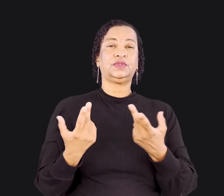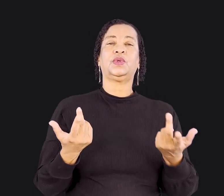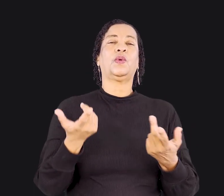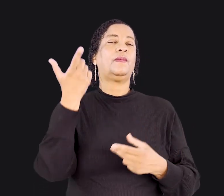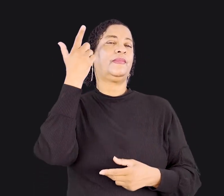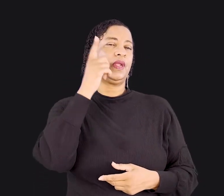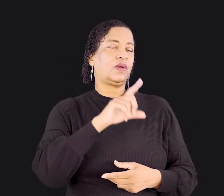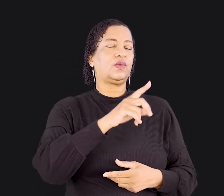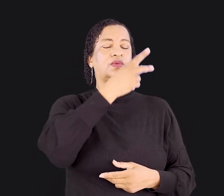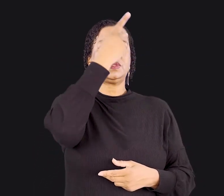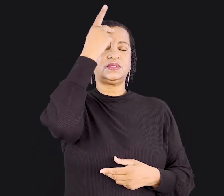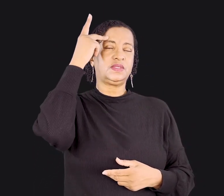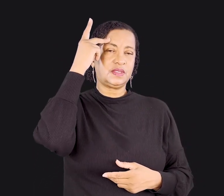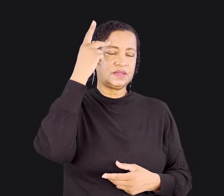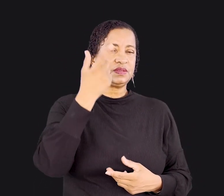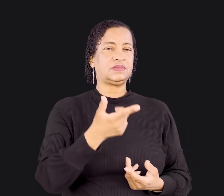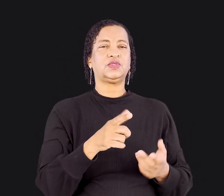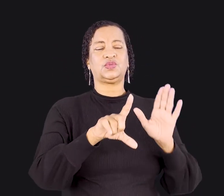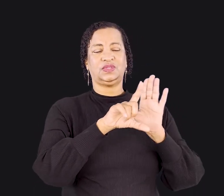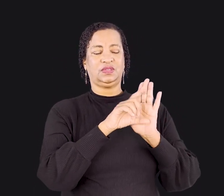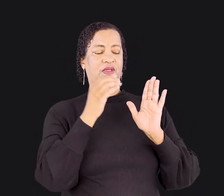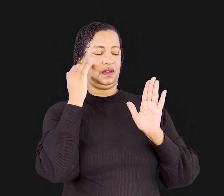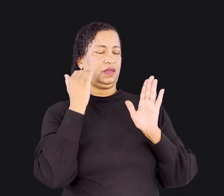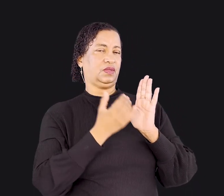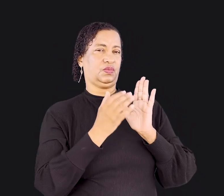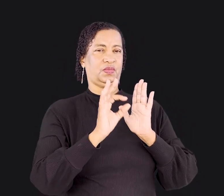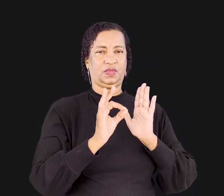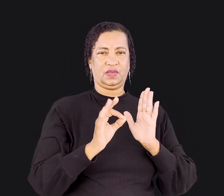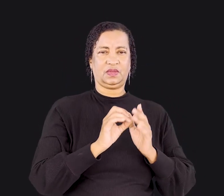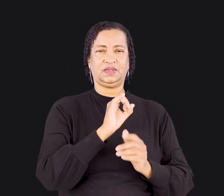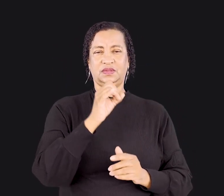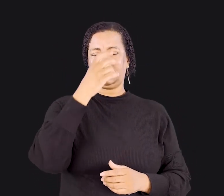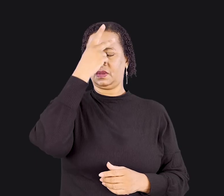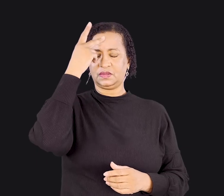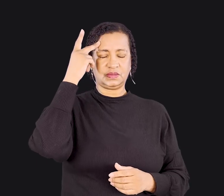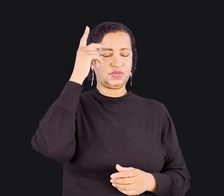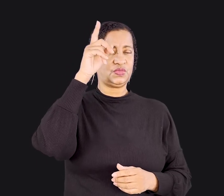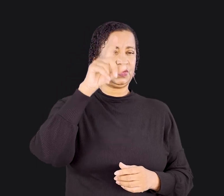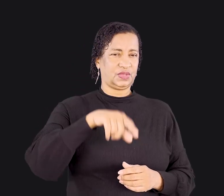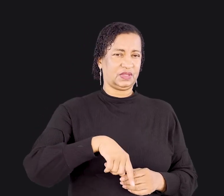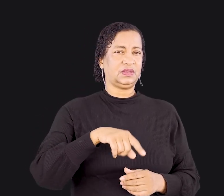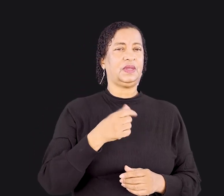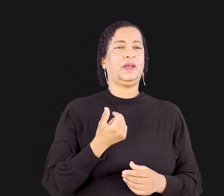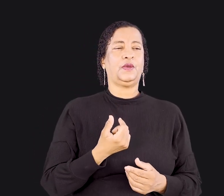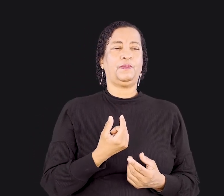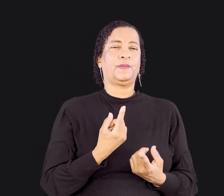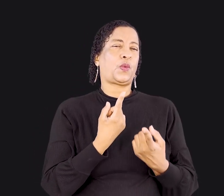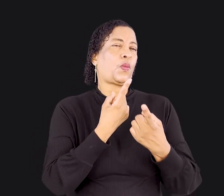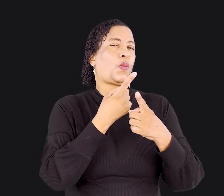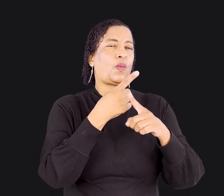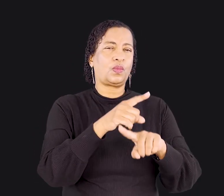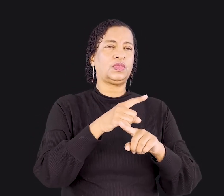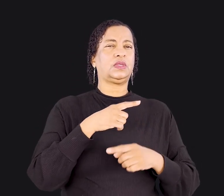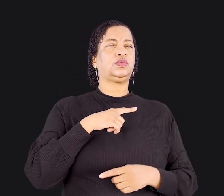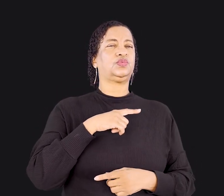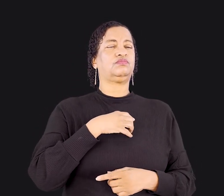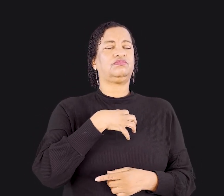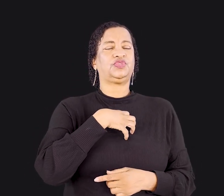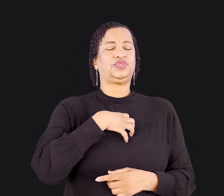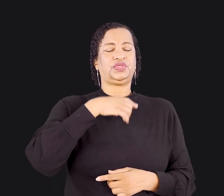os que estão debaixo da lei. Se as pessoas fossem legalistas, mesmo contrariado com a forma de pensar delas,